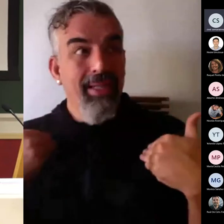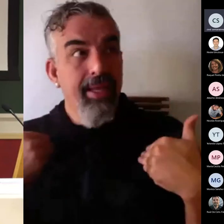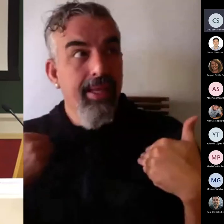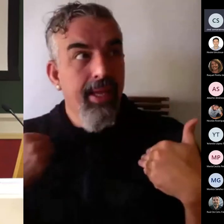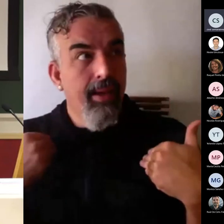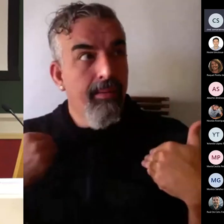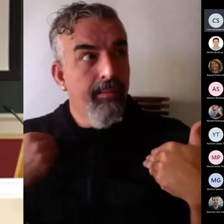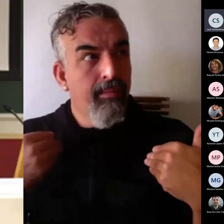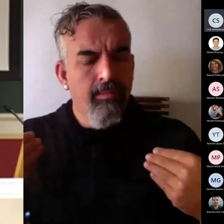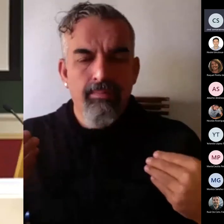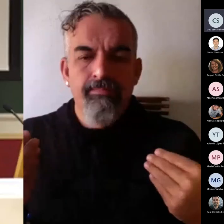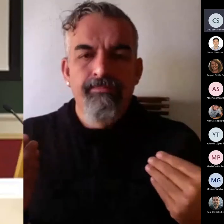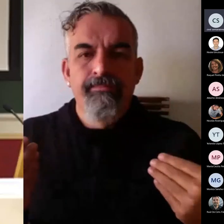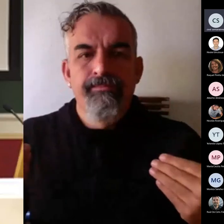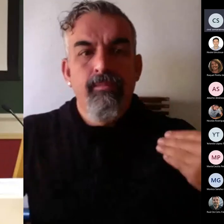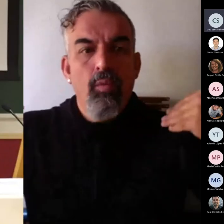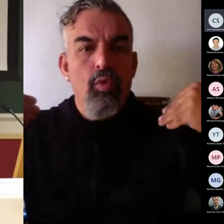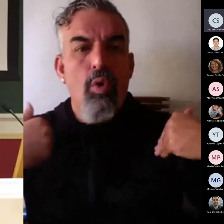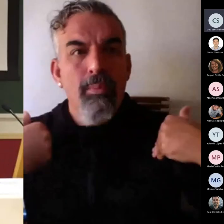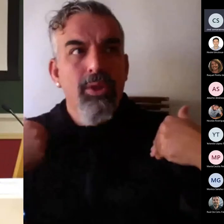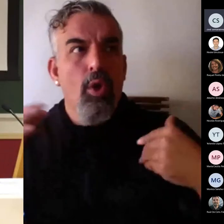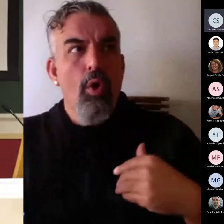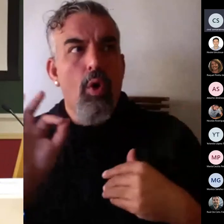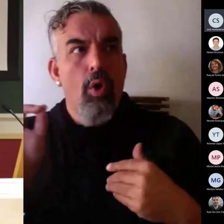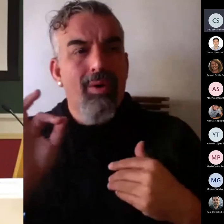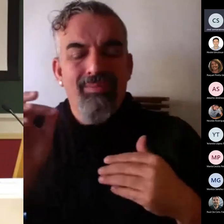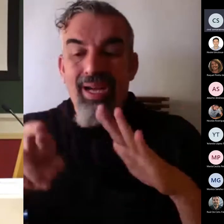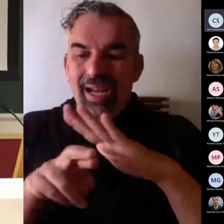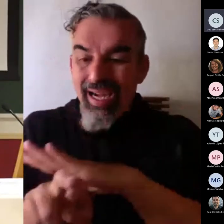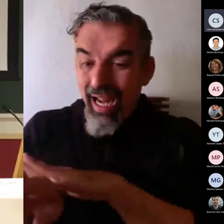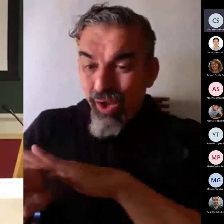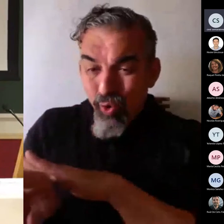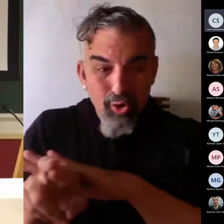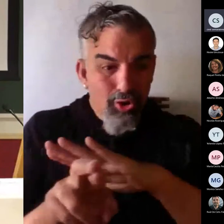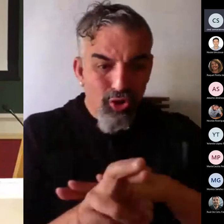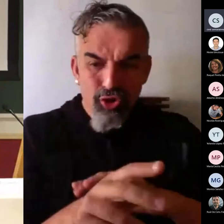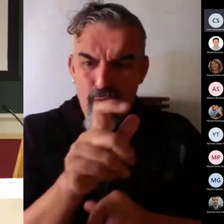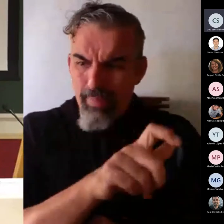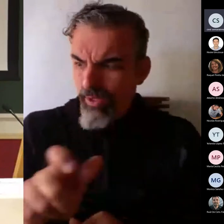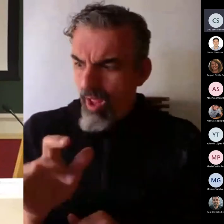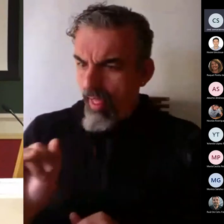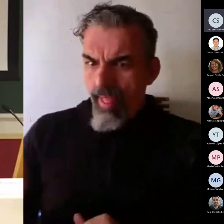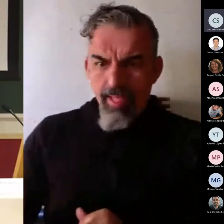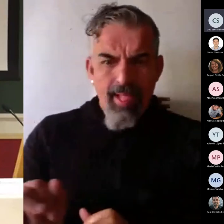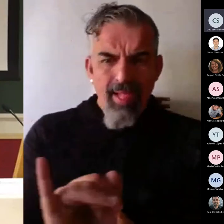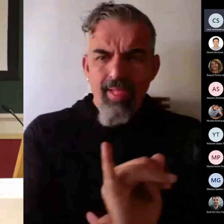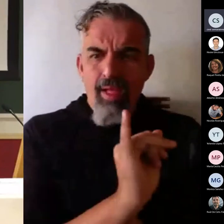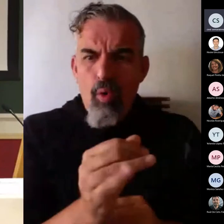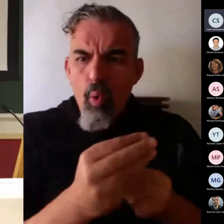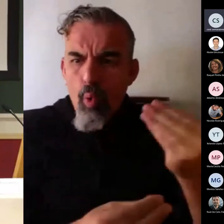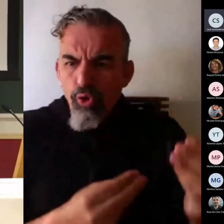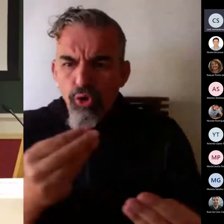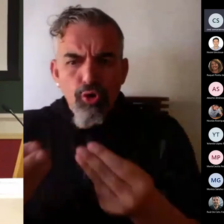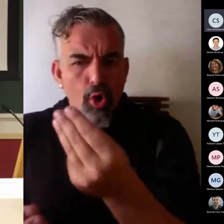la utilización de todos los recursos personales que uno pueda tener,